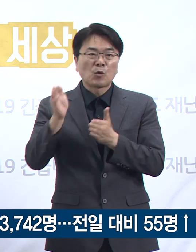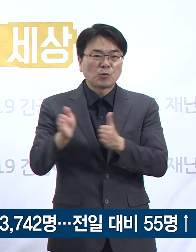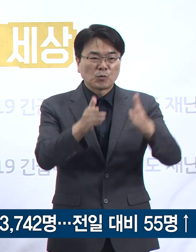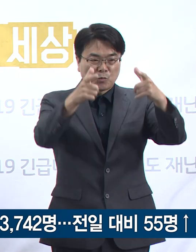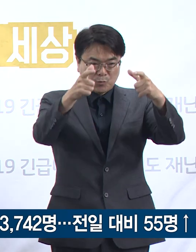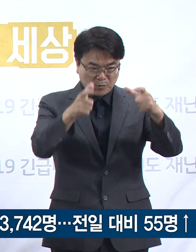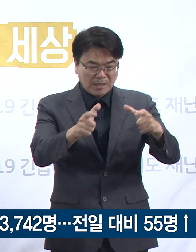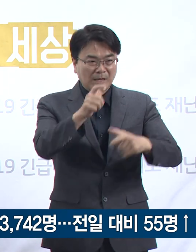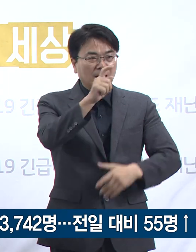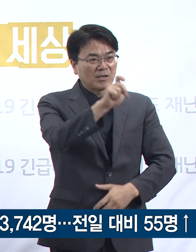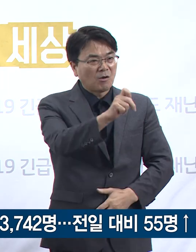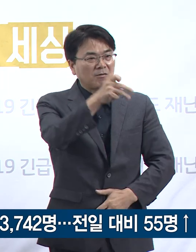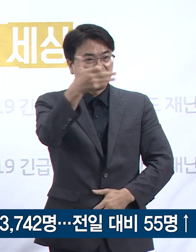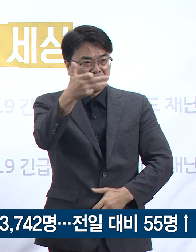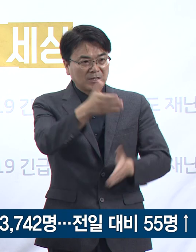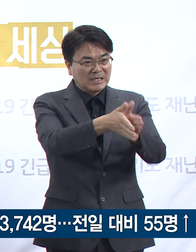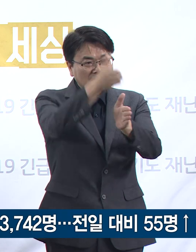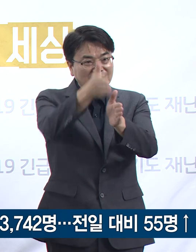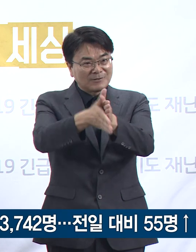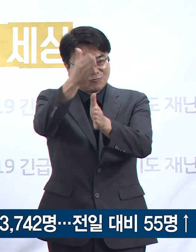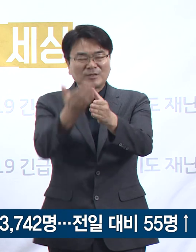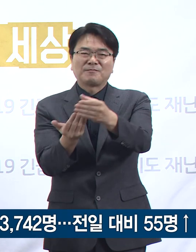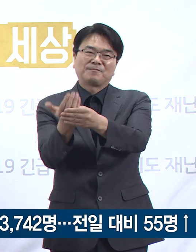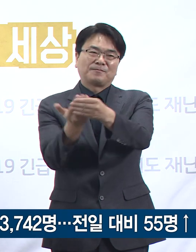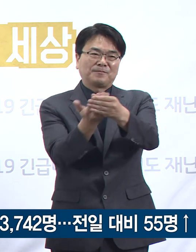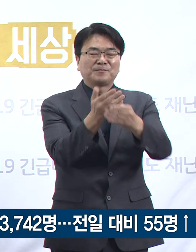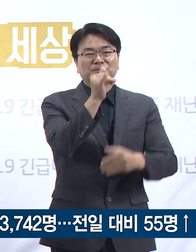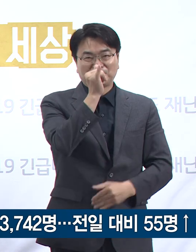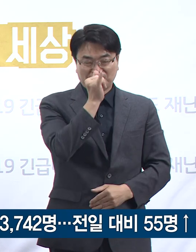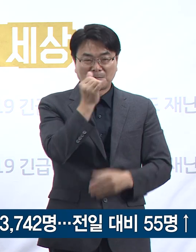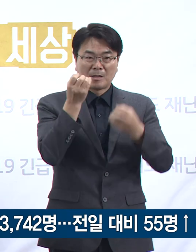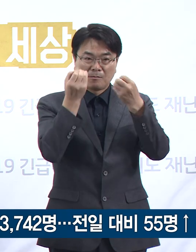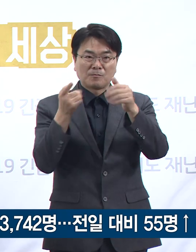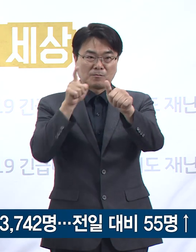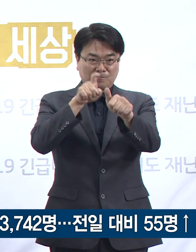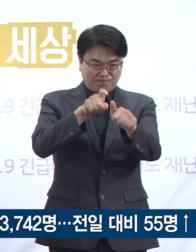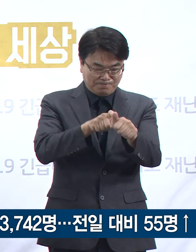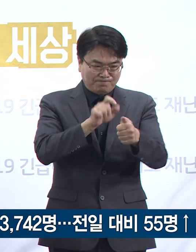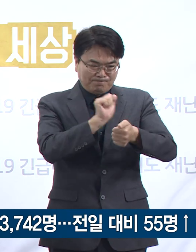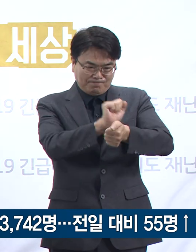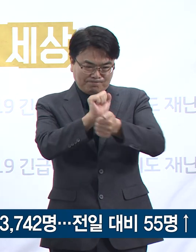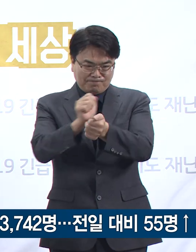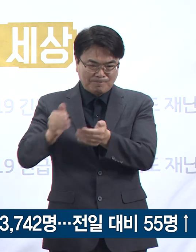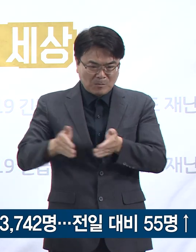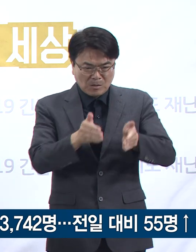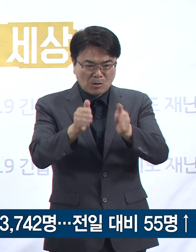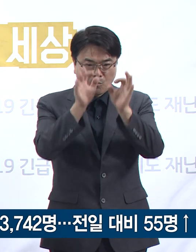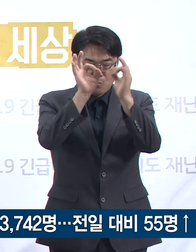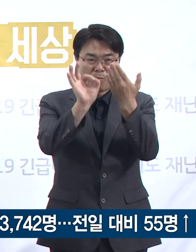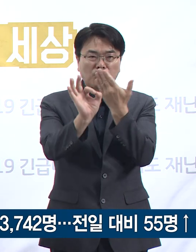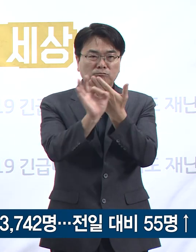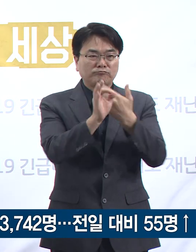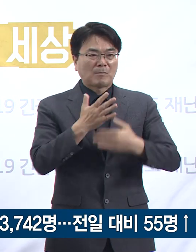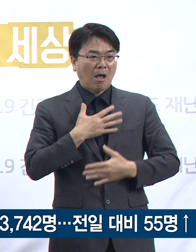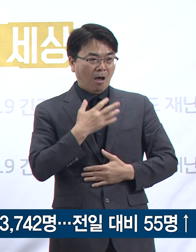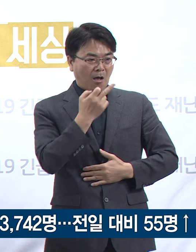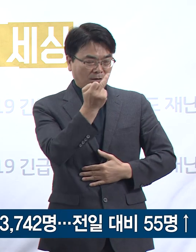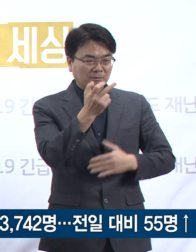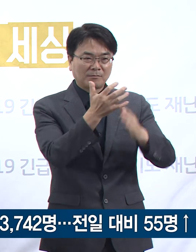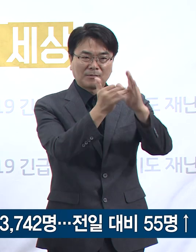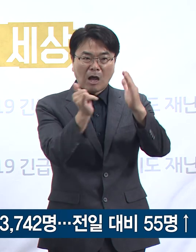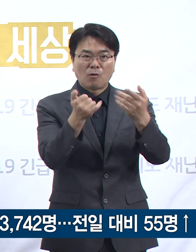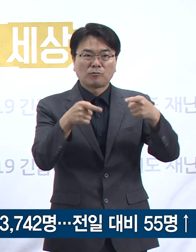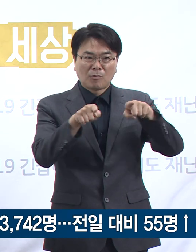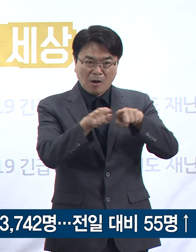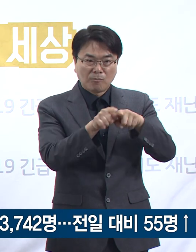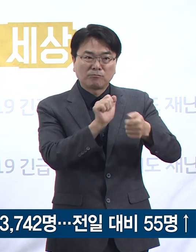시군에서 확진자가 발생하였습니다. 신규 확진자의 감염 경로를 보면 안산시 가족 지인 관련 8명,